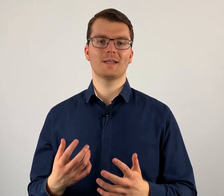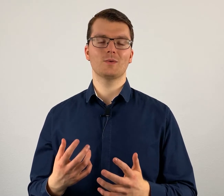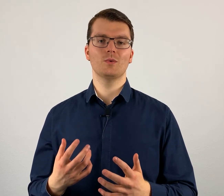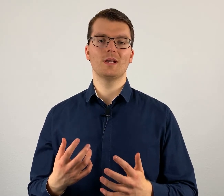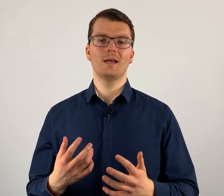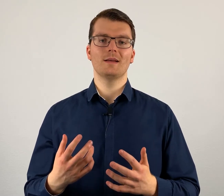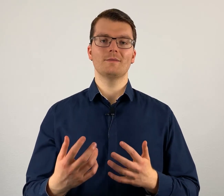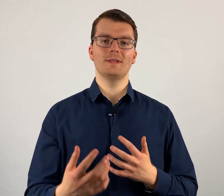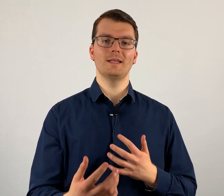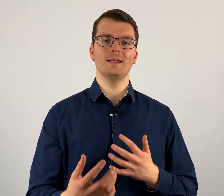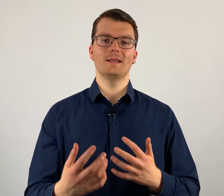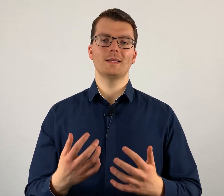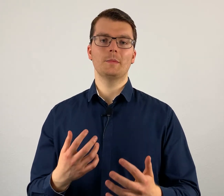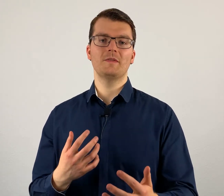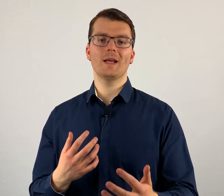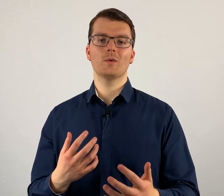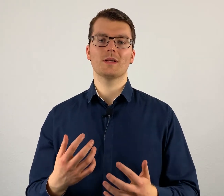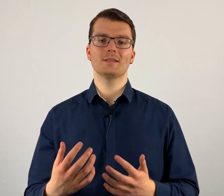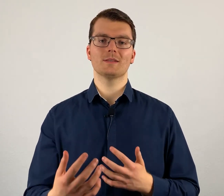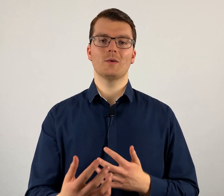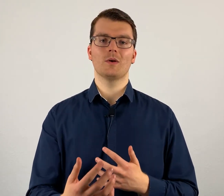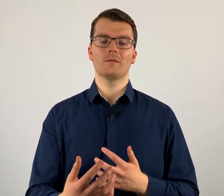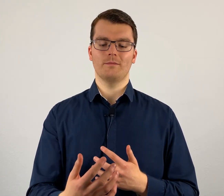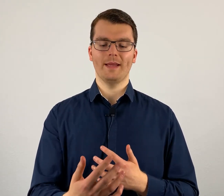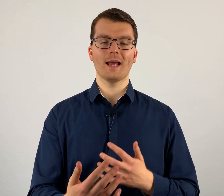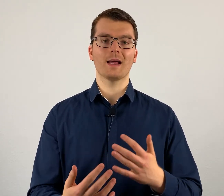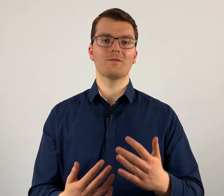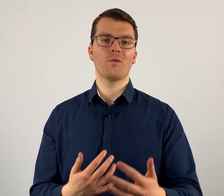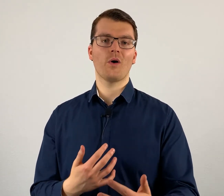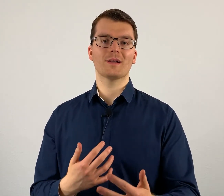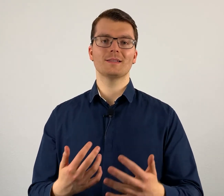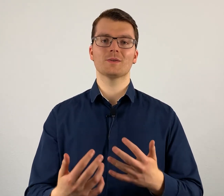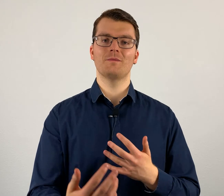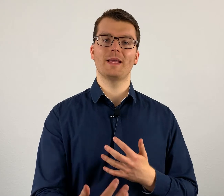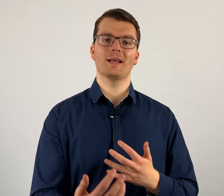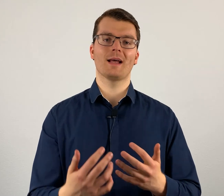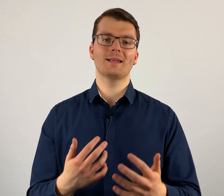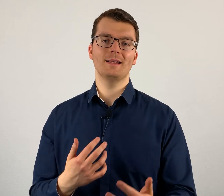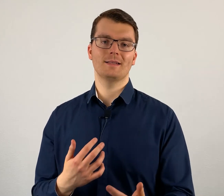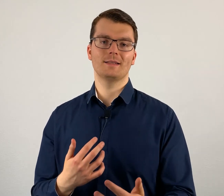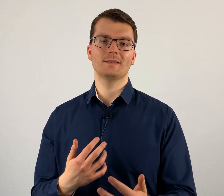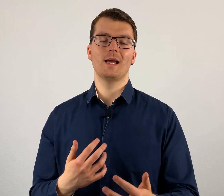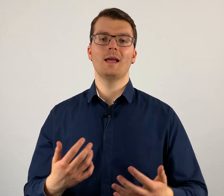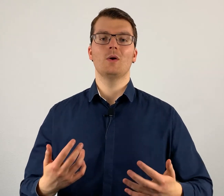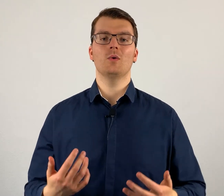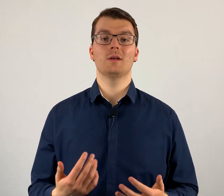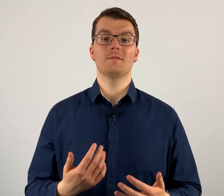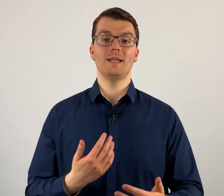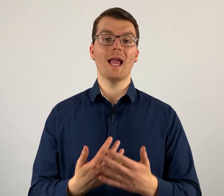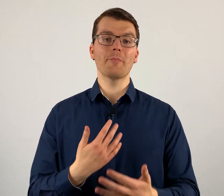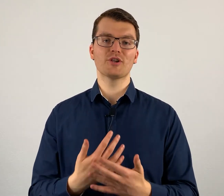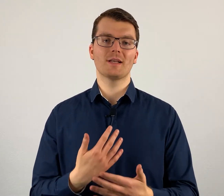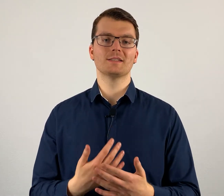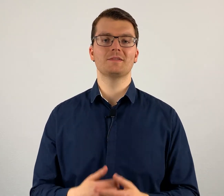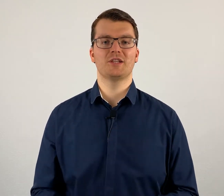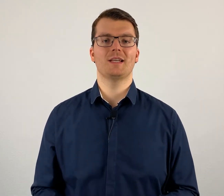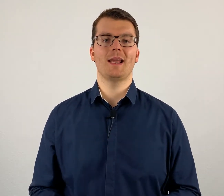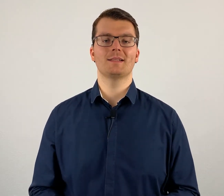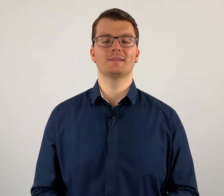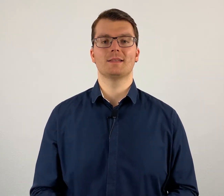gut, wie die Bewegung ist und welche Hand vorne ist und welche Hand hinten ist und wie die Abstände zwischen den Händen sind.